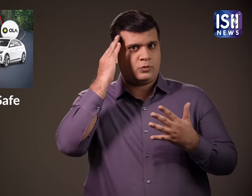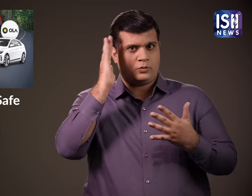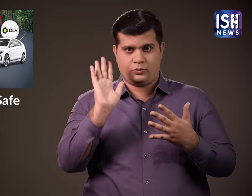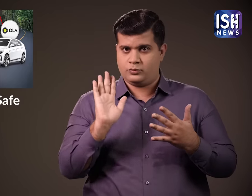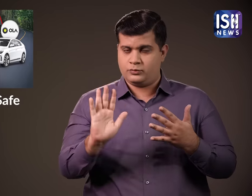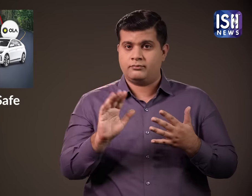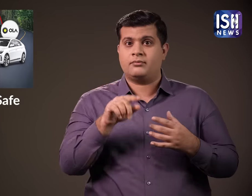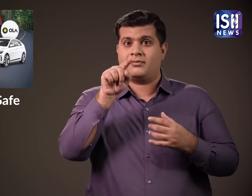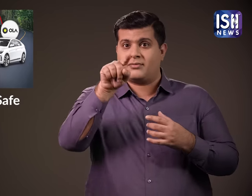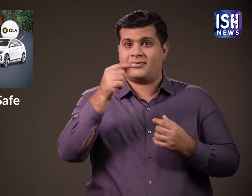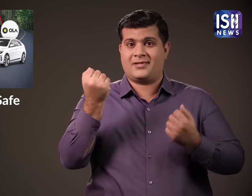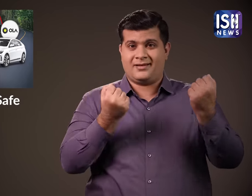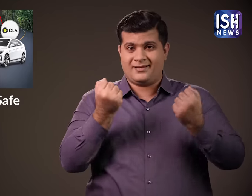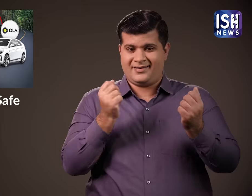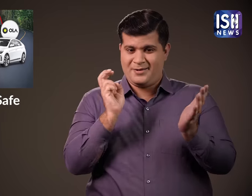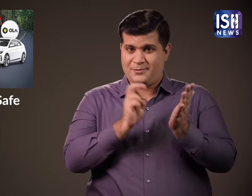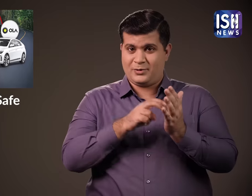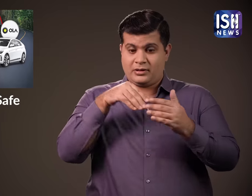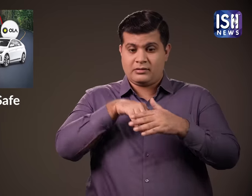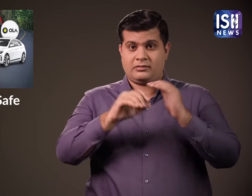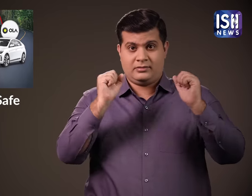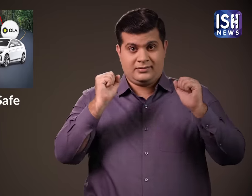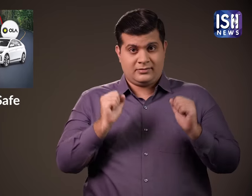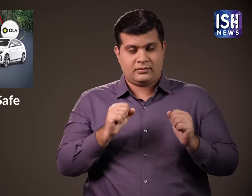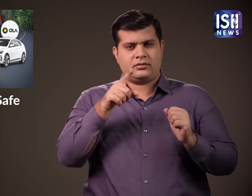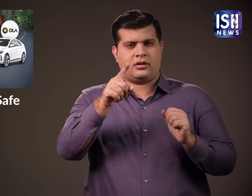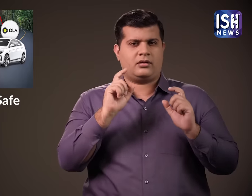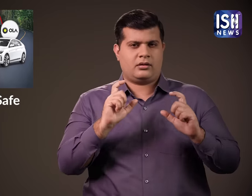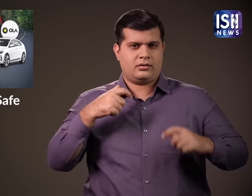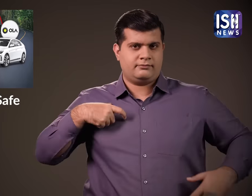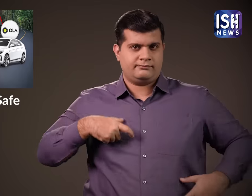पाच युक्तिया जानते हैं तो आपको सीट बेल परन कर अपने सुरक्षा सुनिश्चित करनी होगी